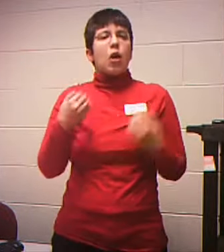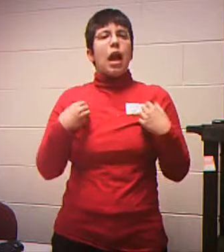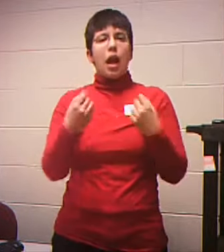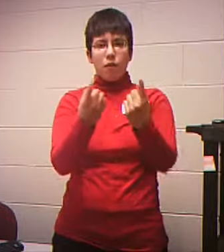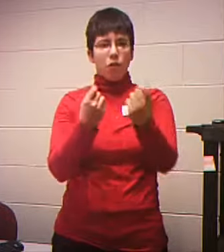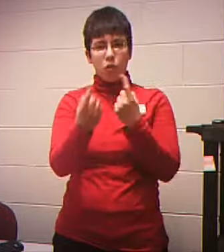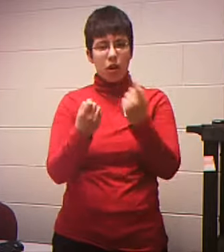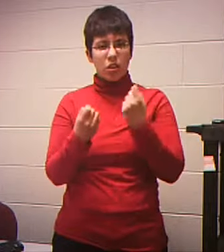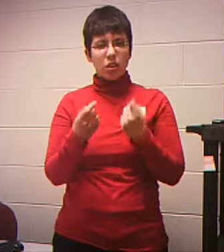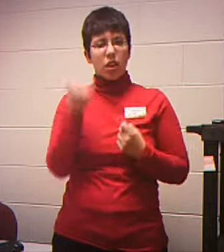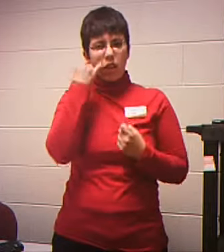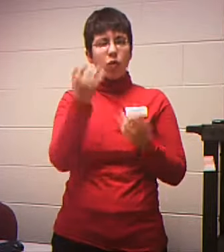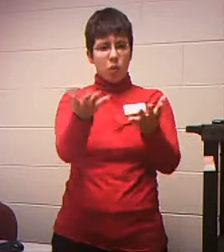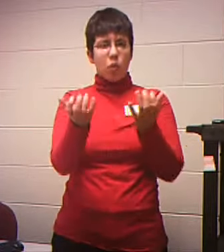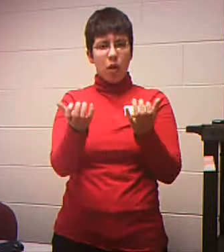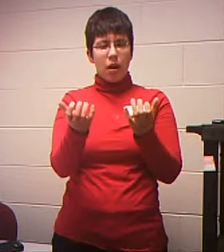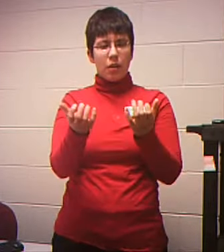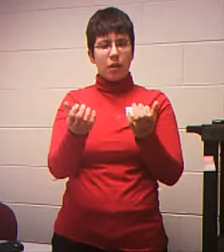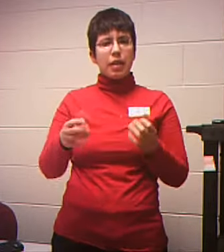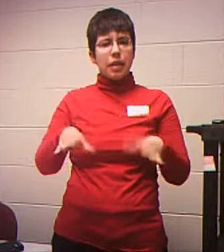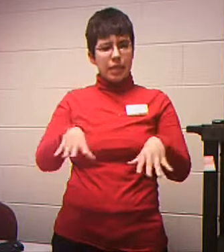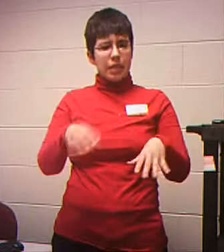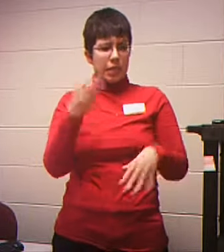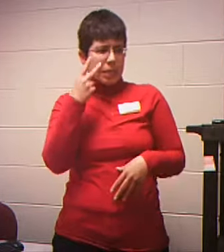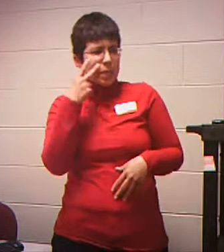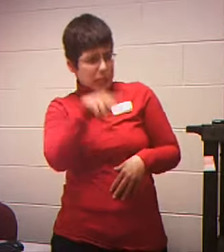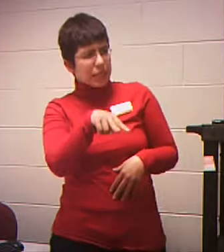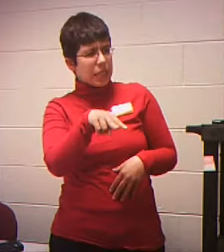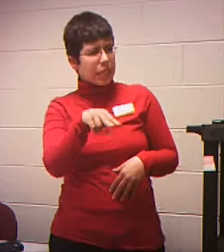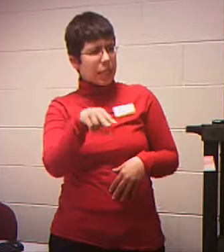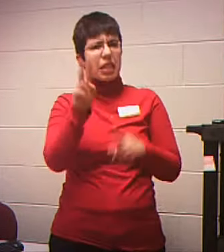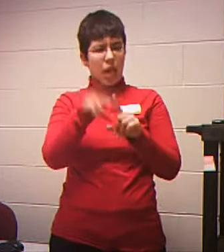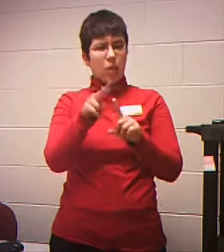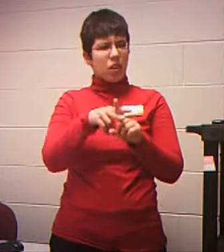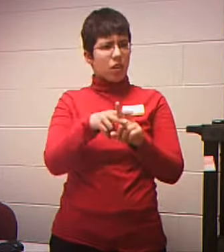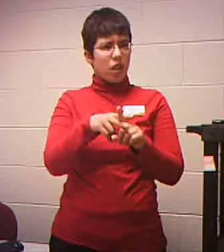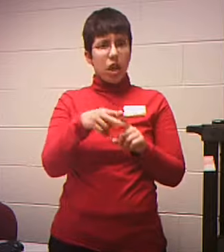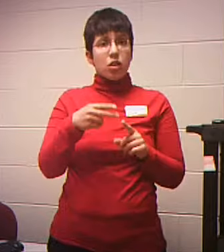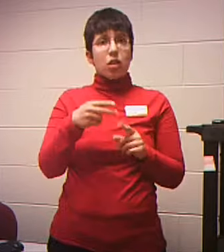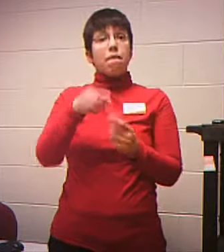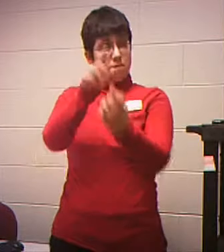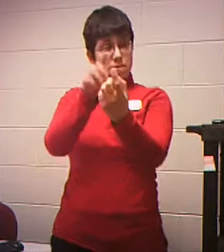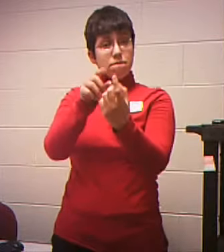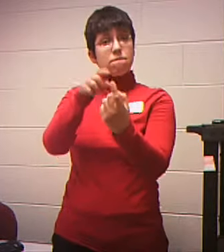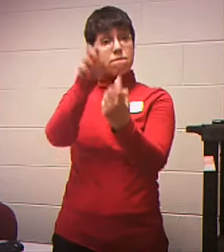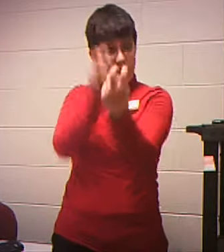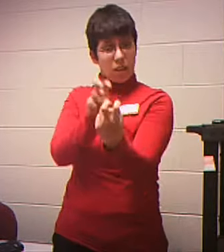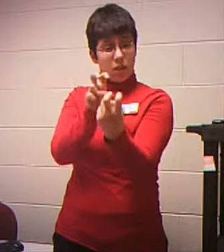Take The Application Face To Face Or By Phone Then Feel Free To Ask But Most People Prefer To Do